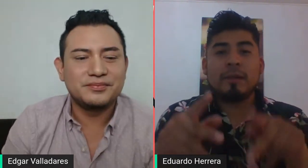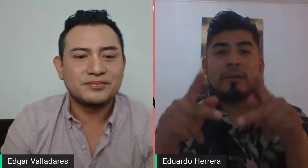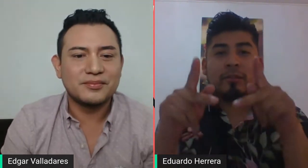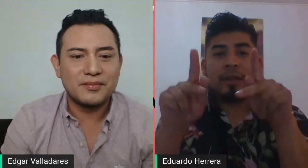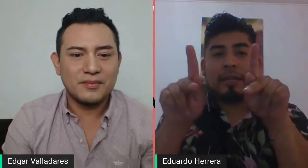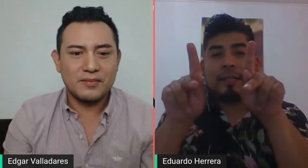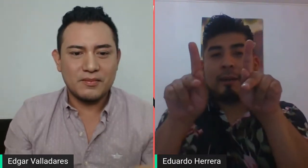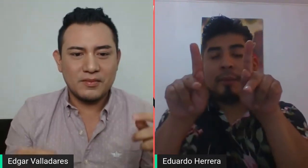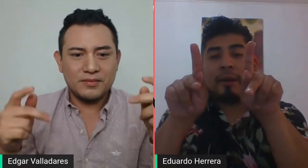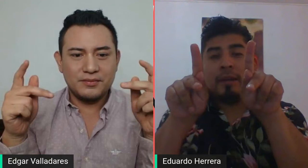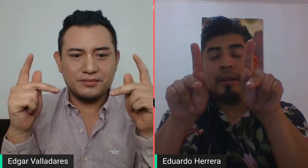manos con la letra P.